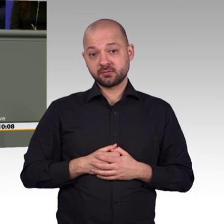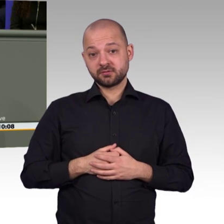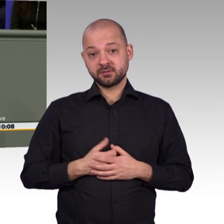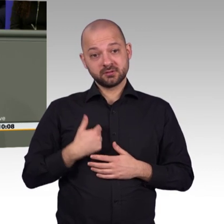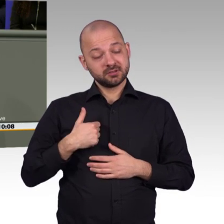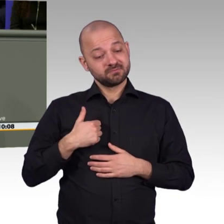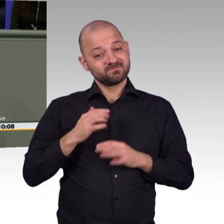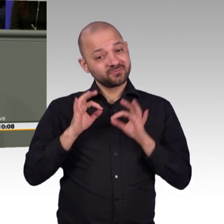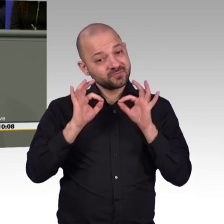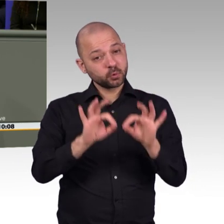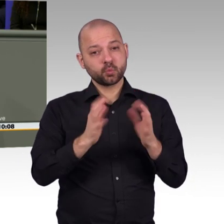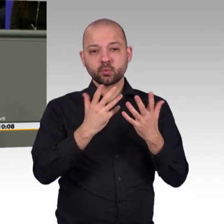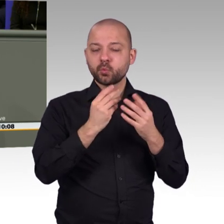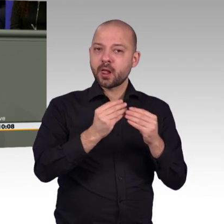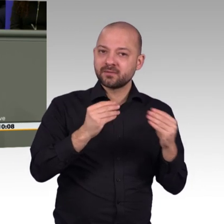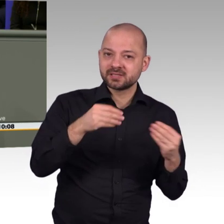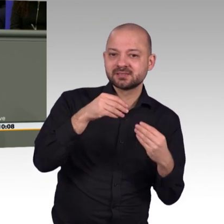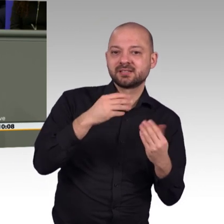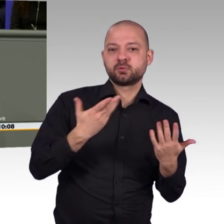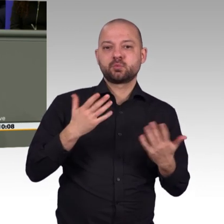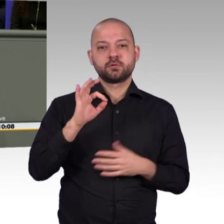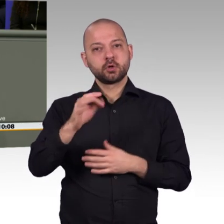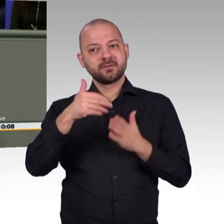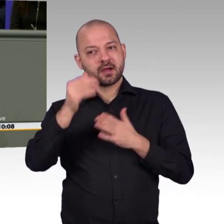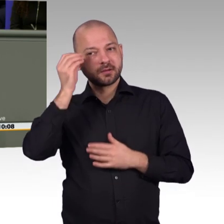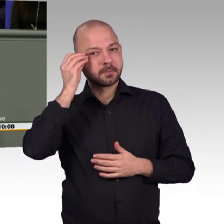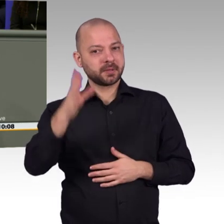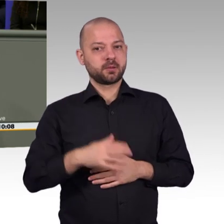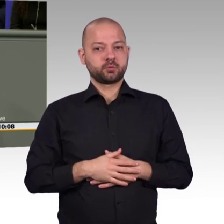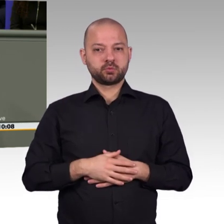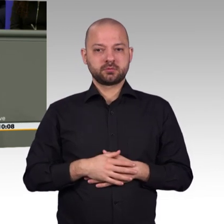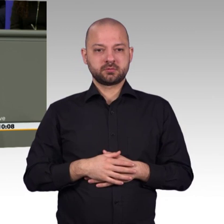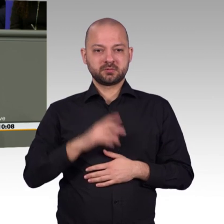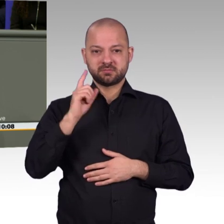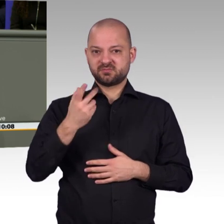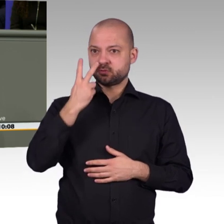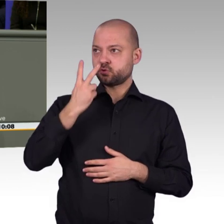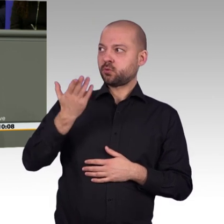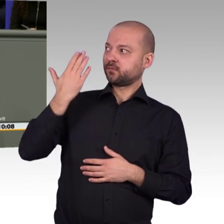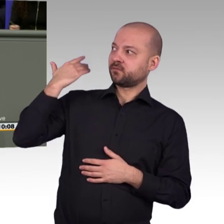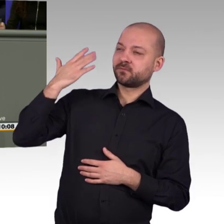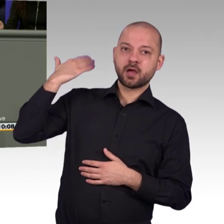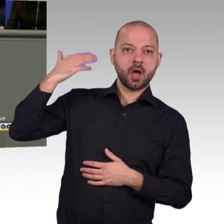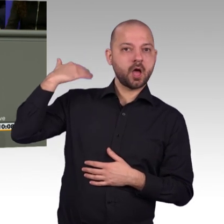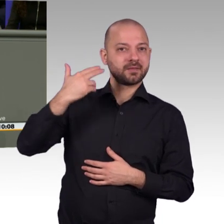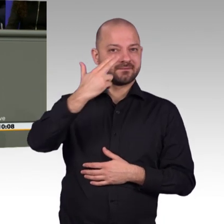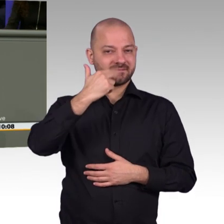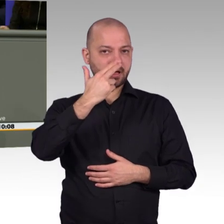uns auch eingestehen. Wir haben dort Leitungen, wo es sich für Unternehmen lohnt, und ansonsten einen Flickenteppich, der nur mühsam und mit viel Aufwand